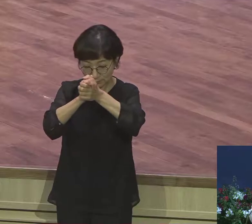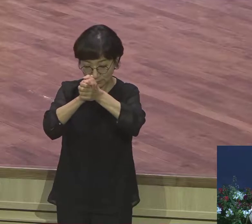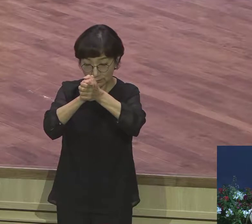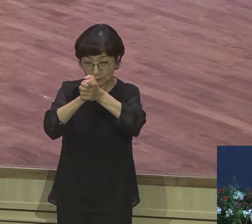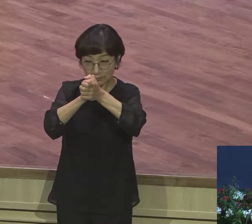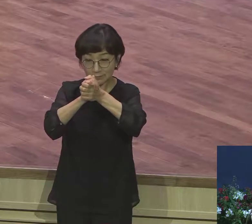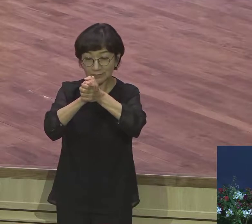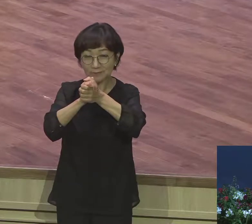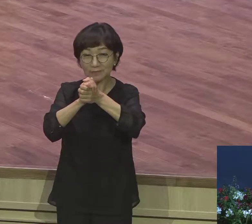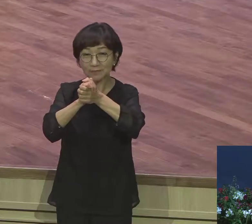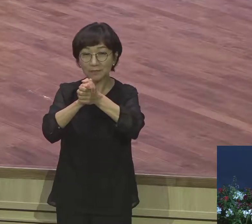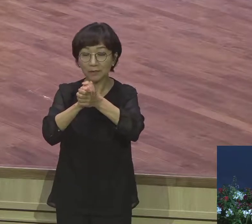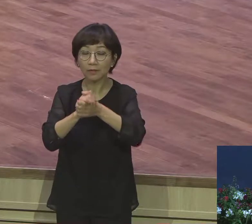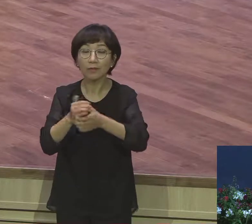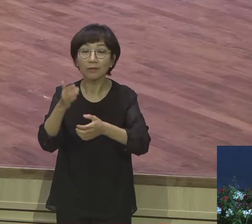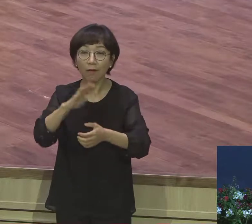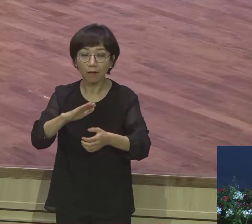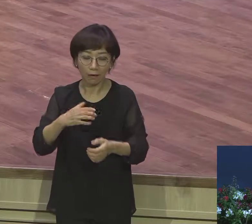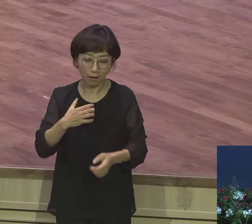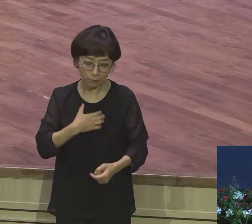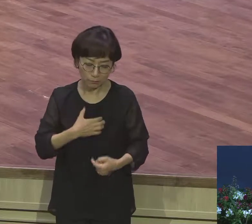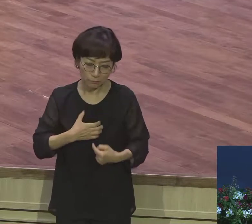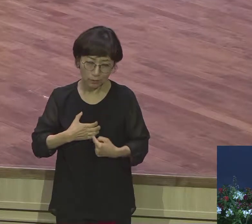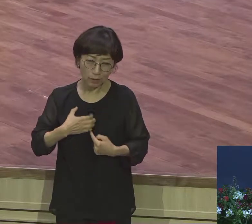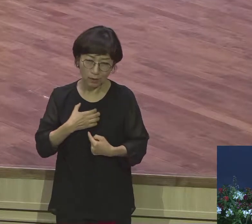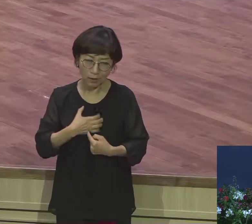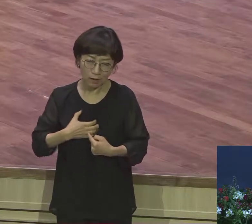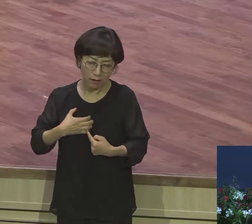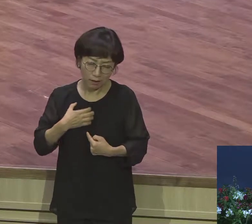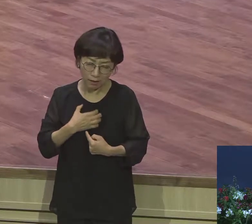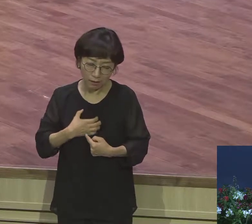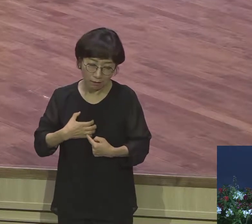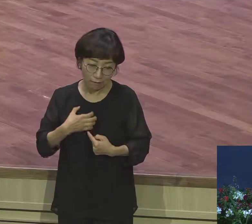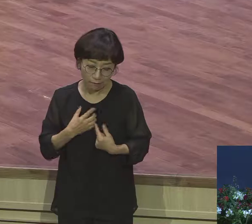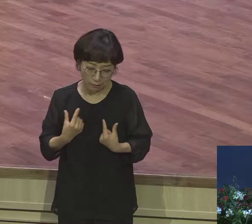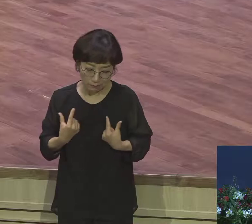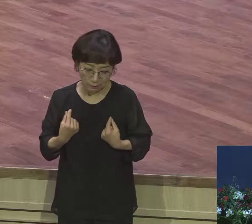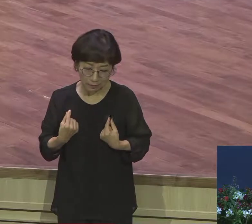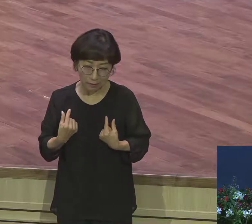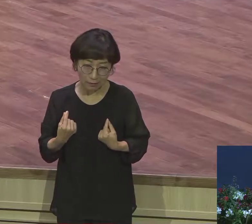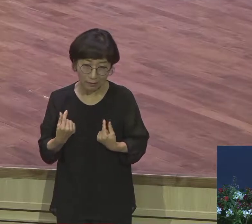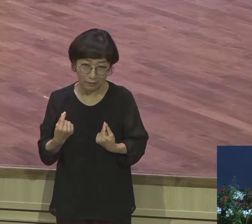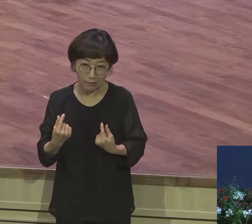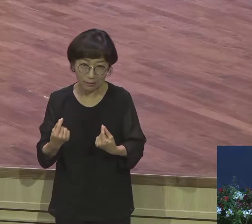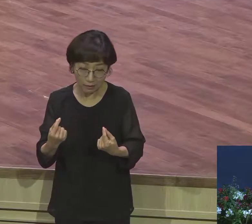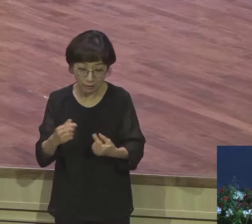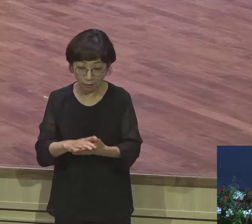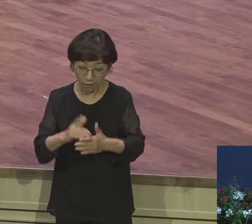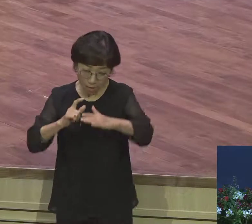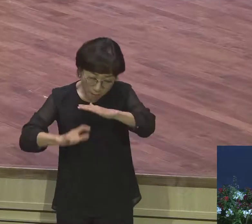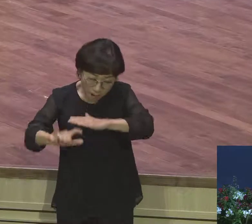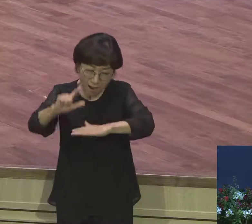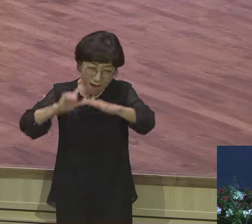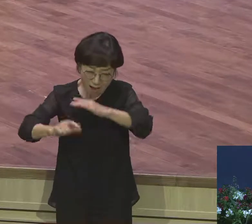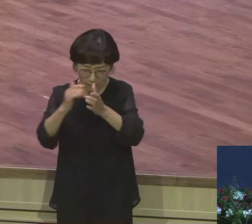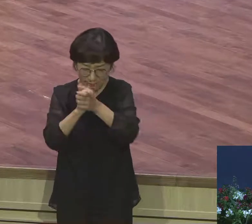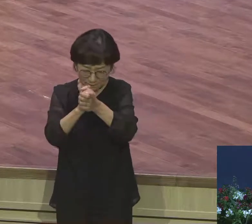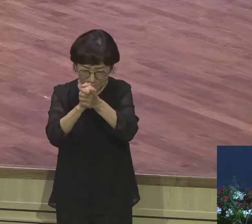있었냐 두려움과 염려가 떠나지 않았어 밤새도록 기도하고 두려움과 염려가 안 떠나 하나님께서